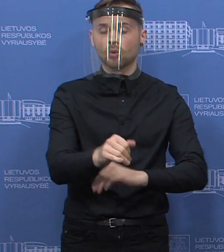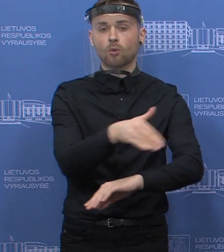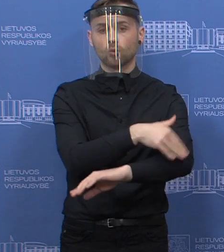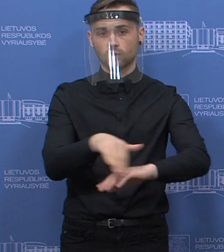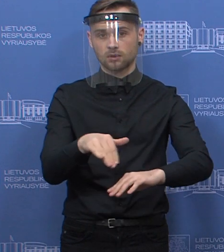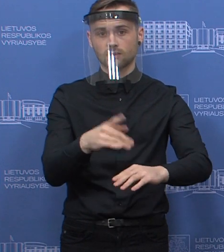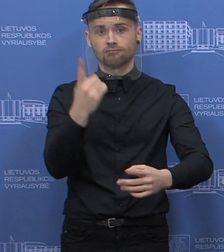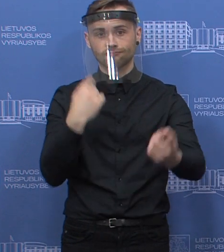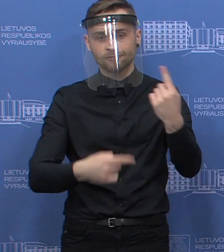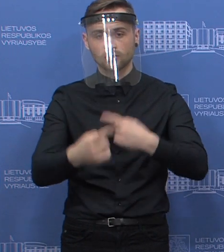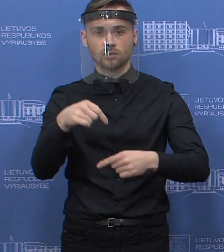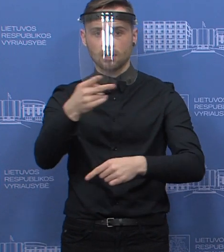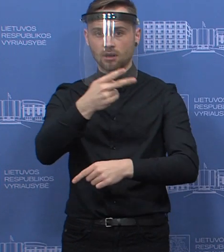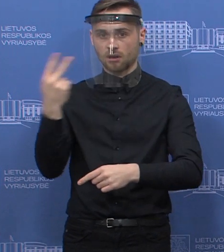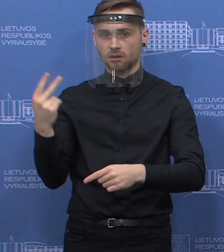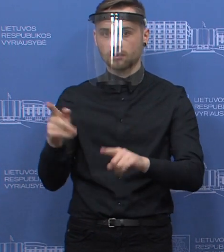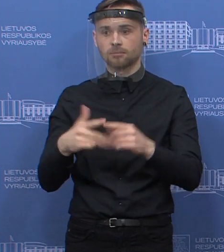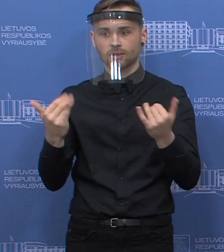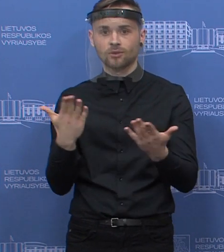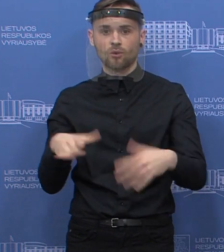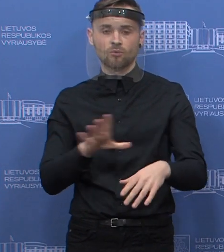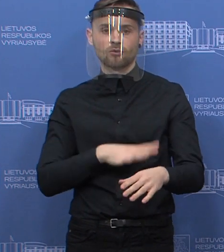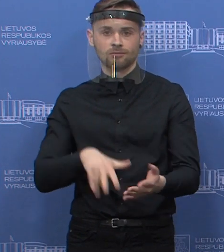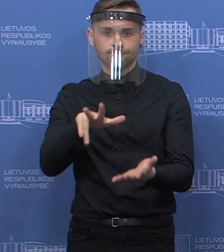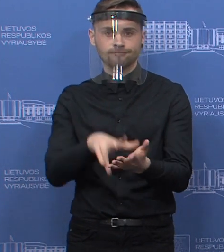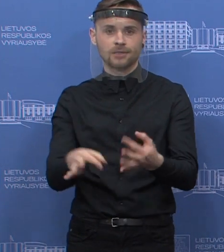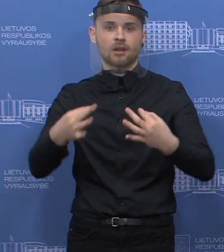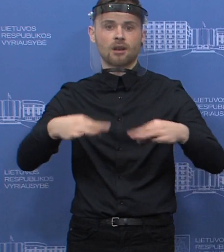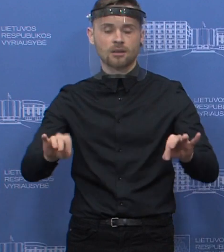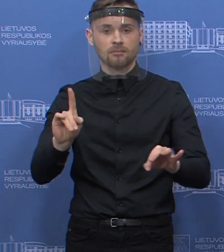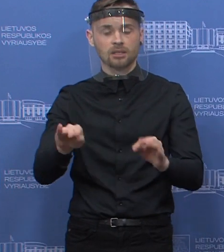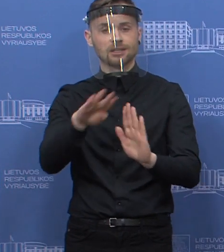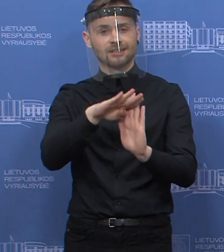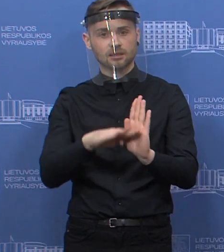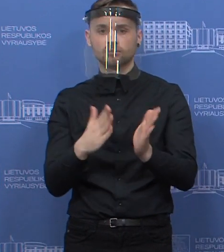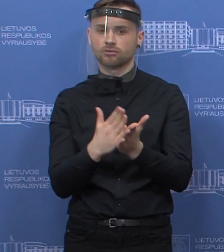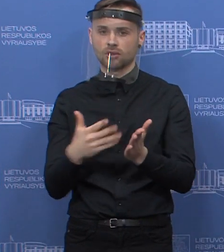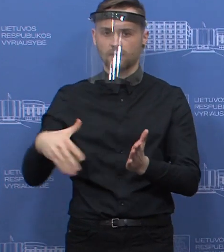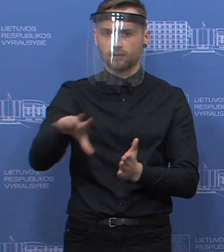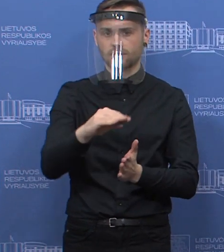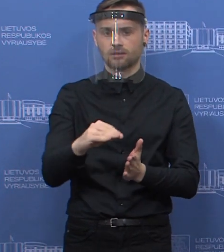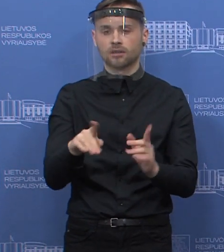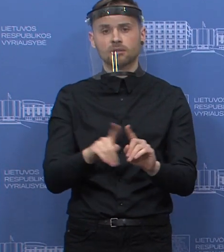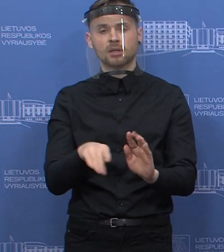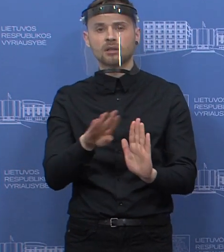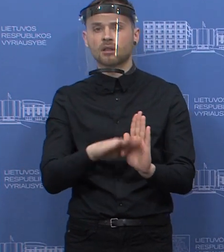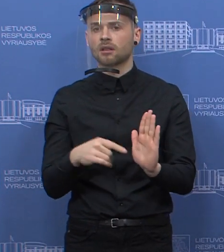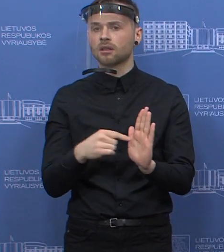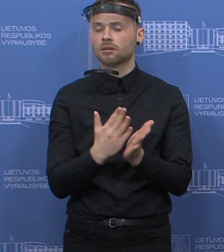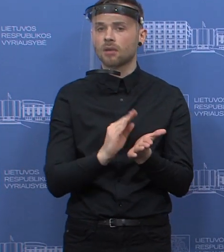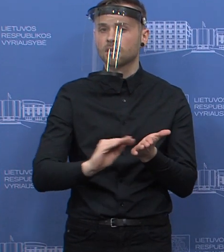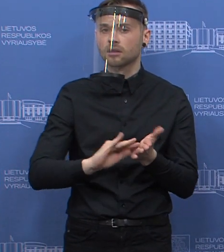Lietuvoje. Ta sprendima yra leisti, bet, kaip minėjau, ta bendra tvarka išlieka, atvykia, jie karantinuojami, izoliuojami,